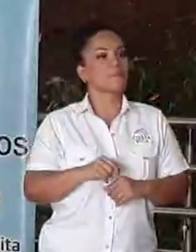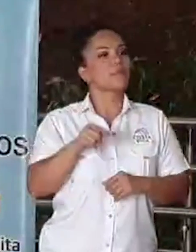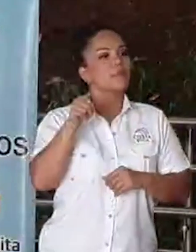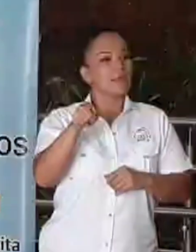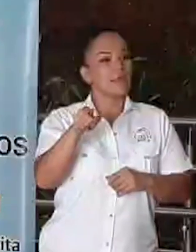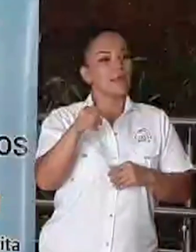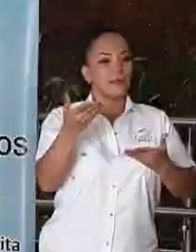lleva el portafolio. Gracias.